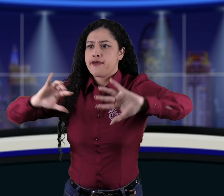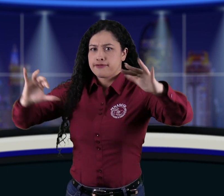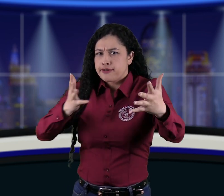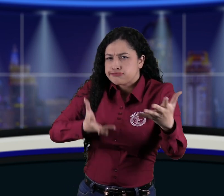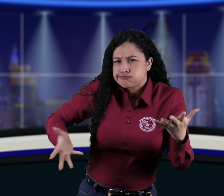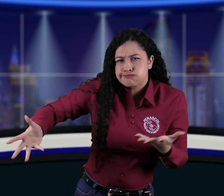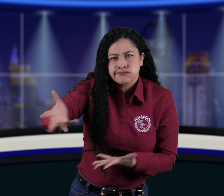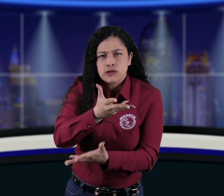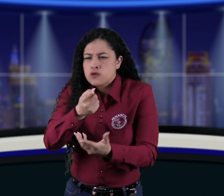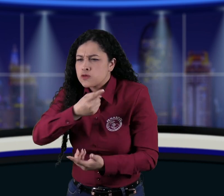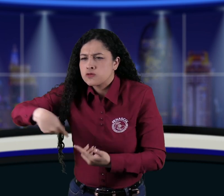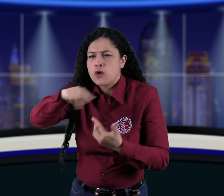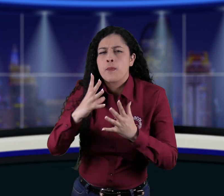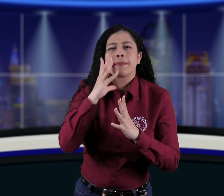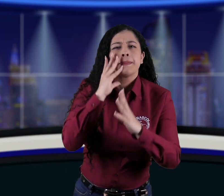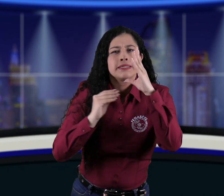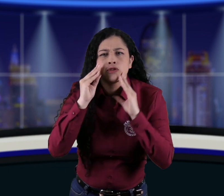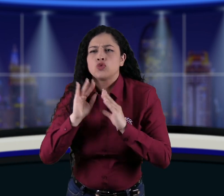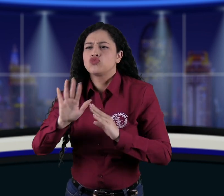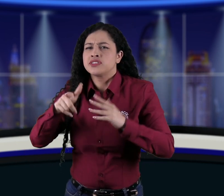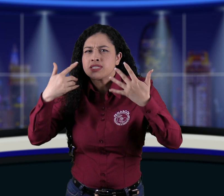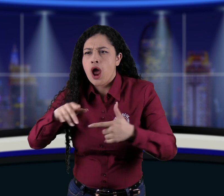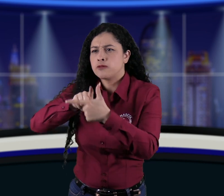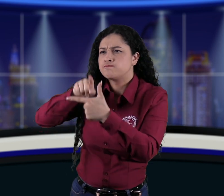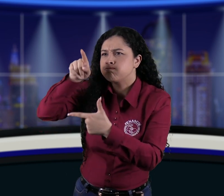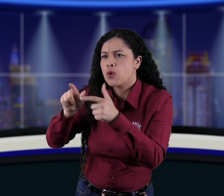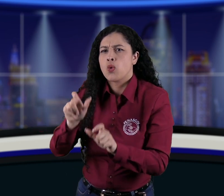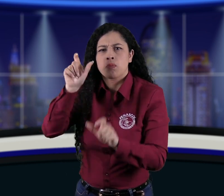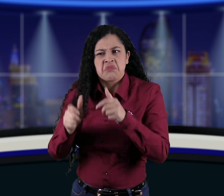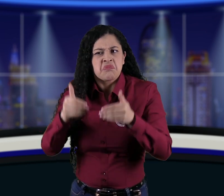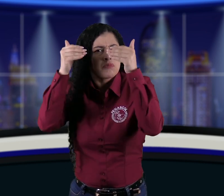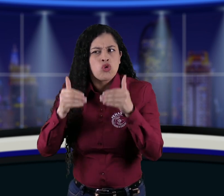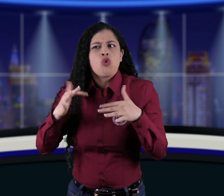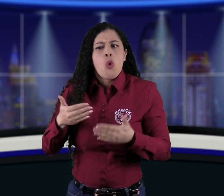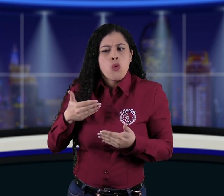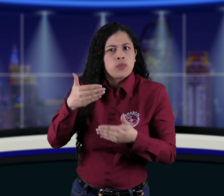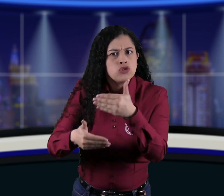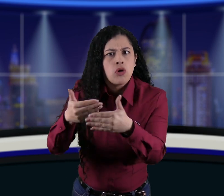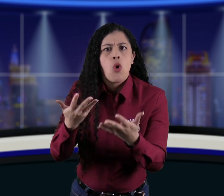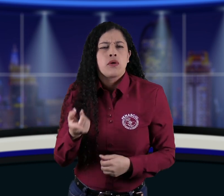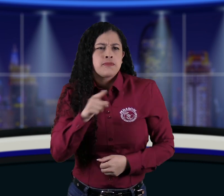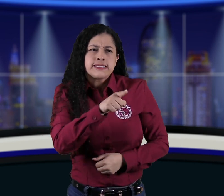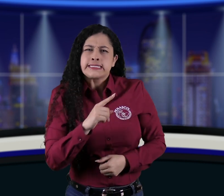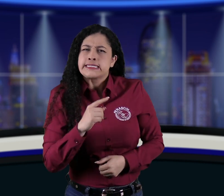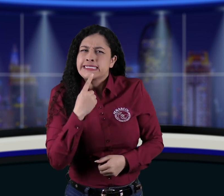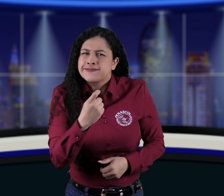personas con discapacidad, socializaron experiencias frente a los procesos de obtención de datos estadísticos de la población con discapacidad,